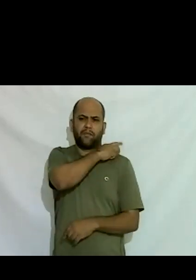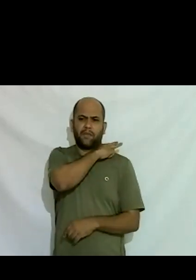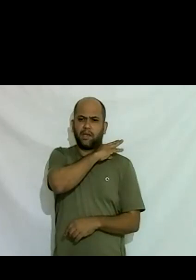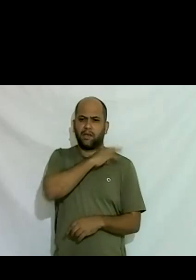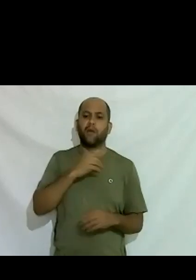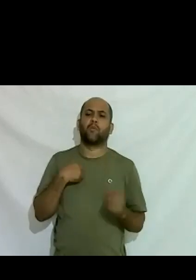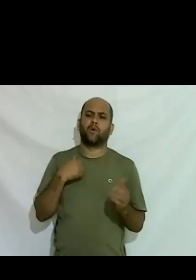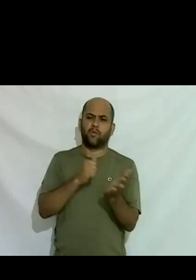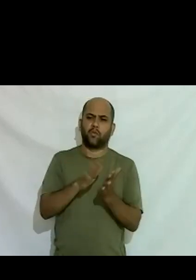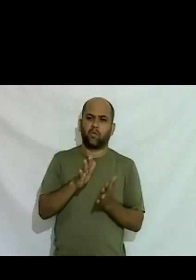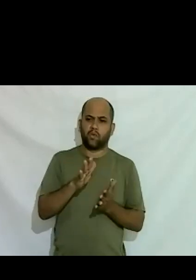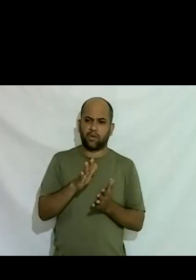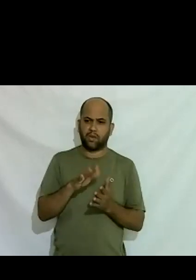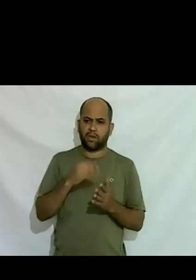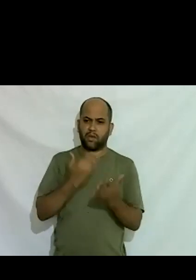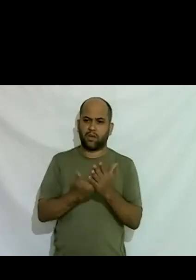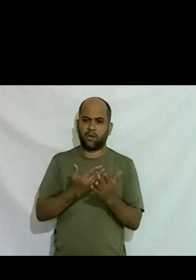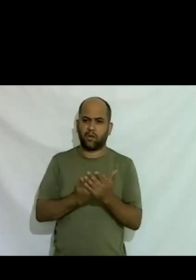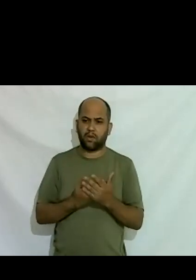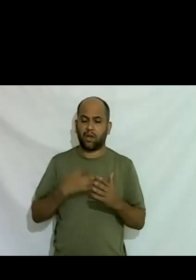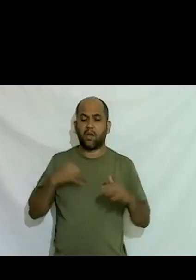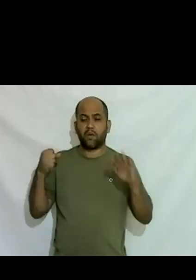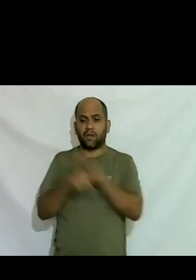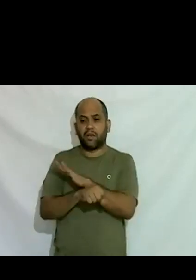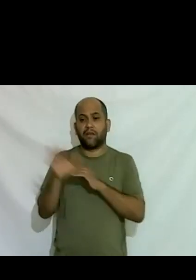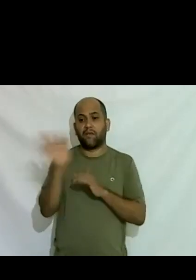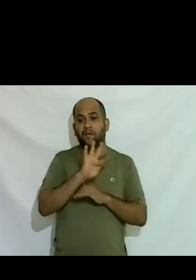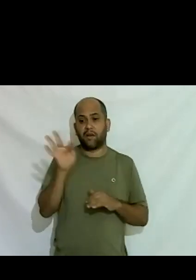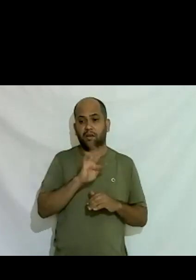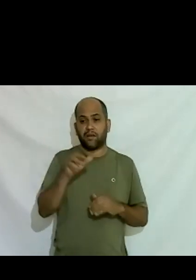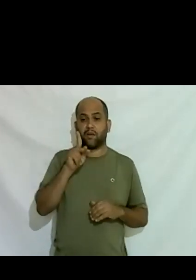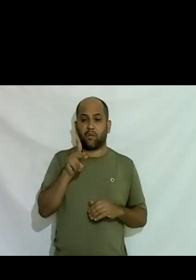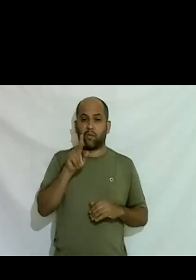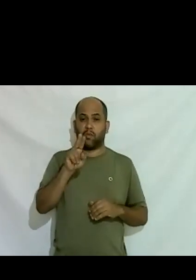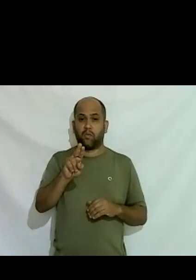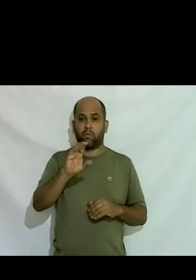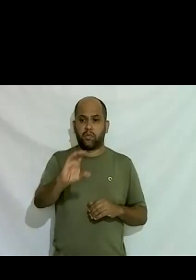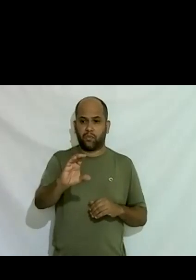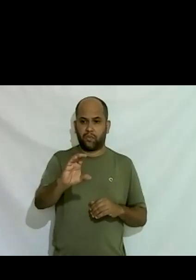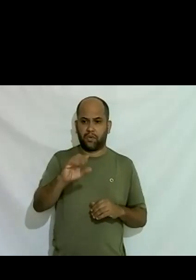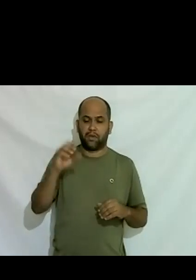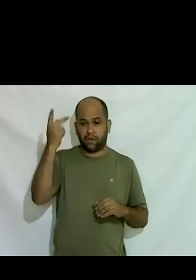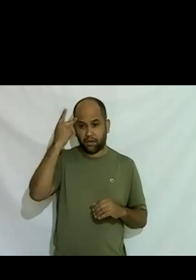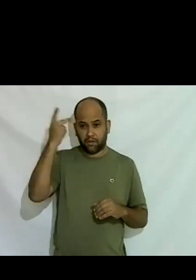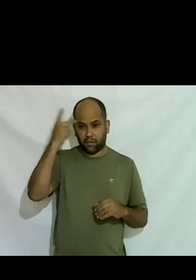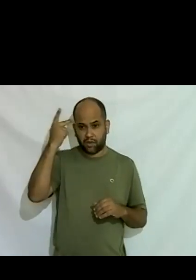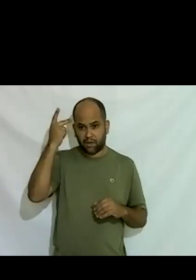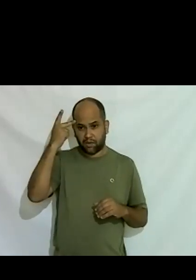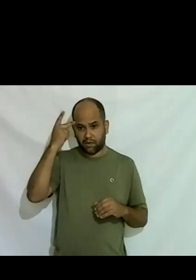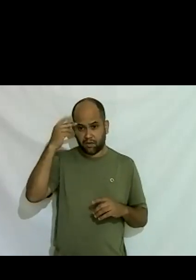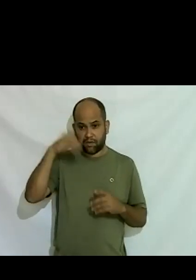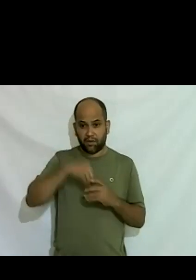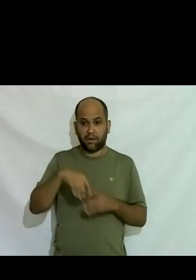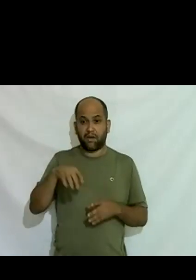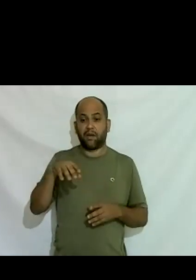escola eu não teria entrado na faculdade na pontifícia Universidade Católica de São Paulo durante o regime militar